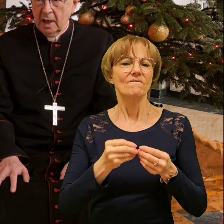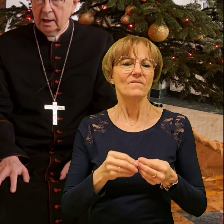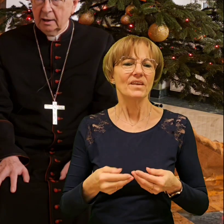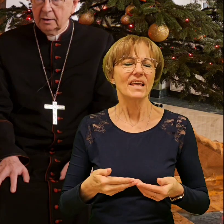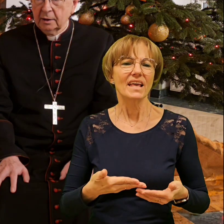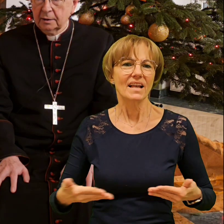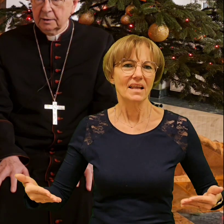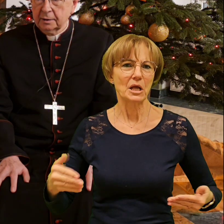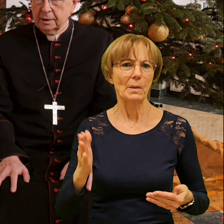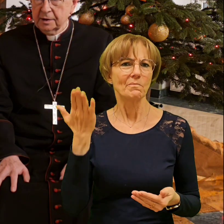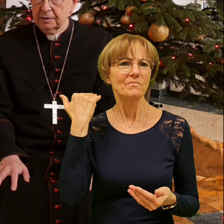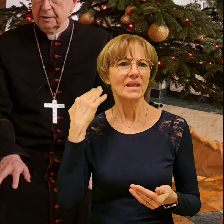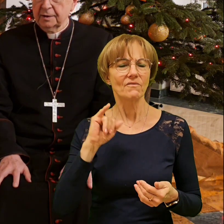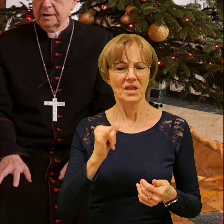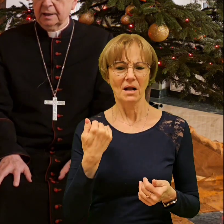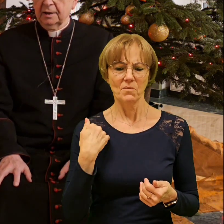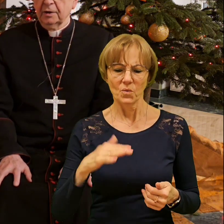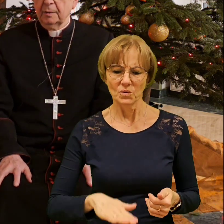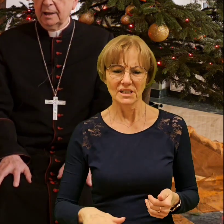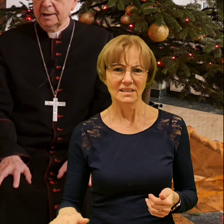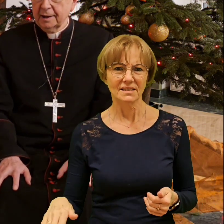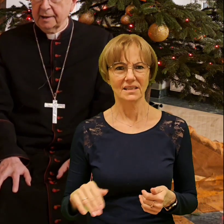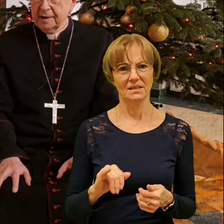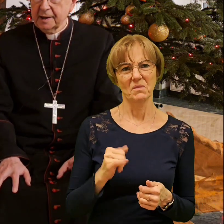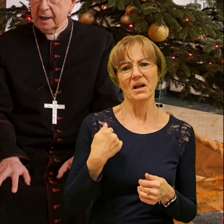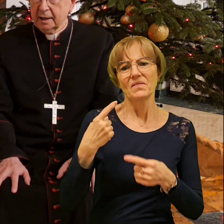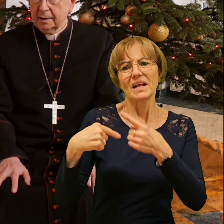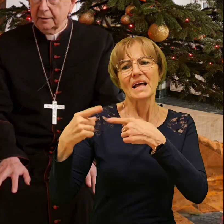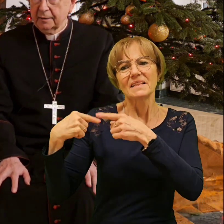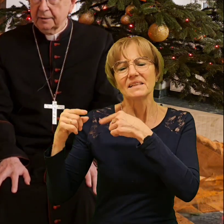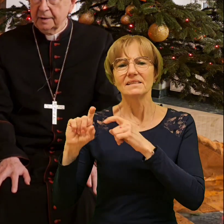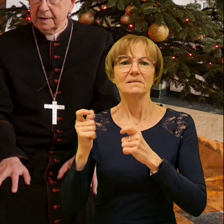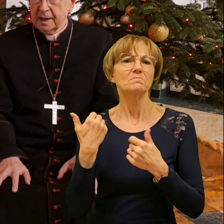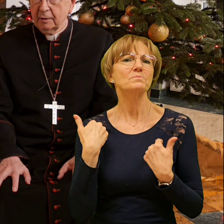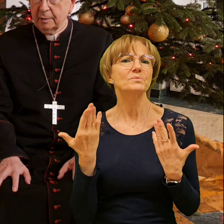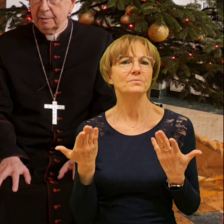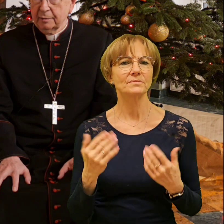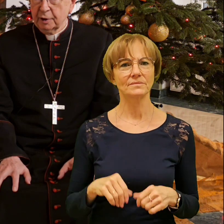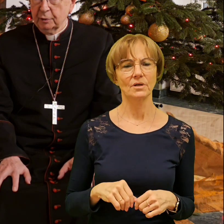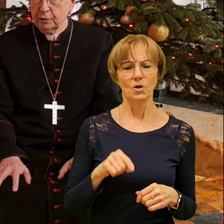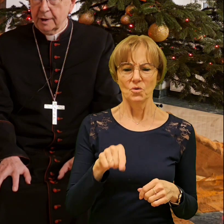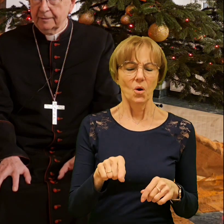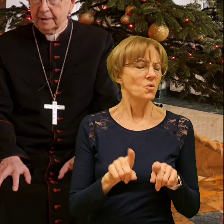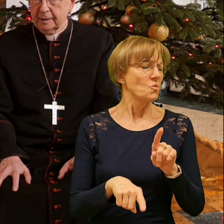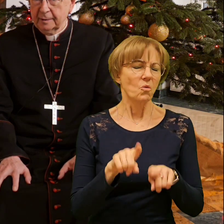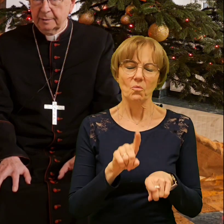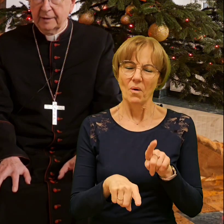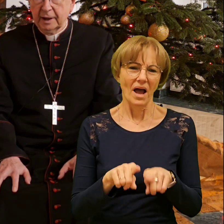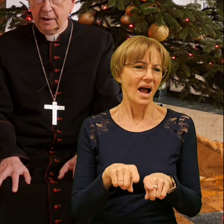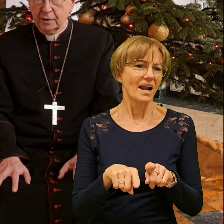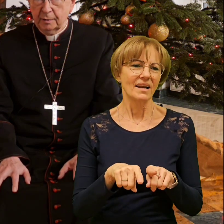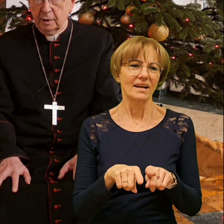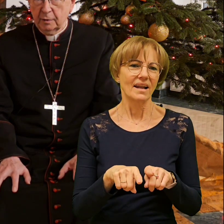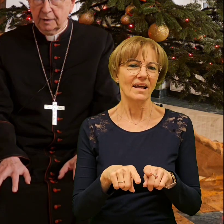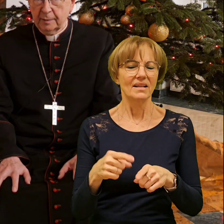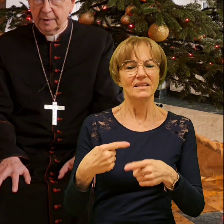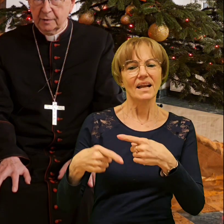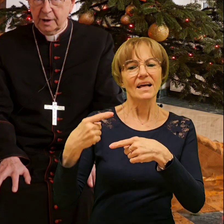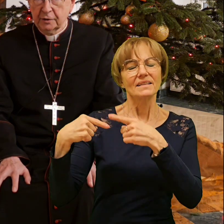To są takie normalne tradycje, jakie istniały, przypuszczam, w prawie każdym domu w tamtym czasie.